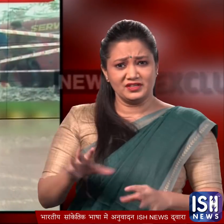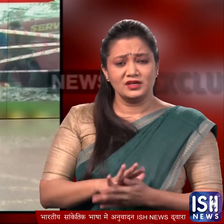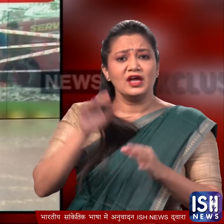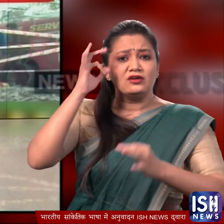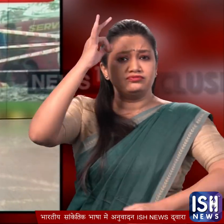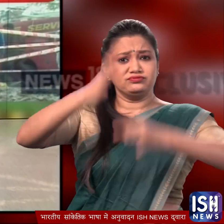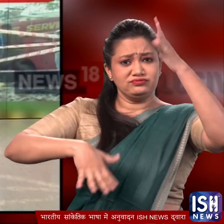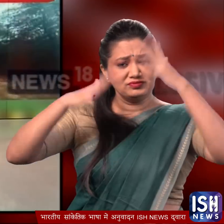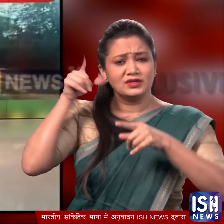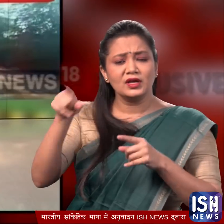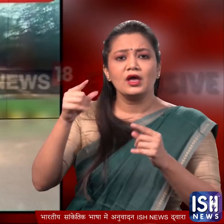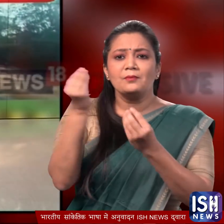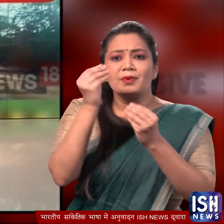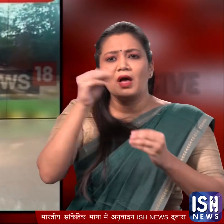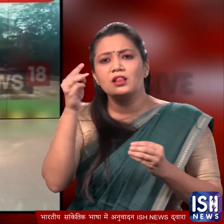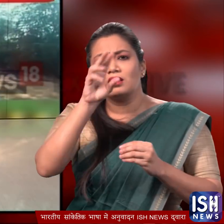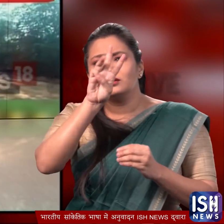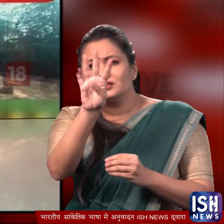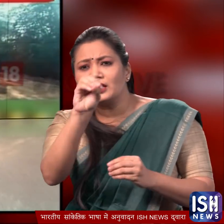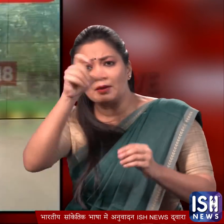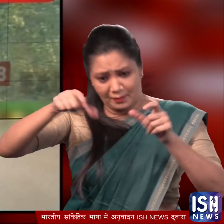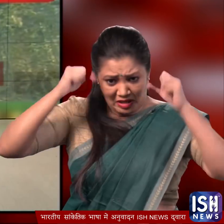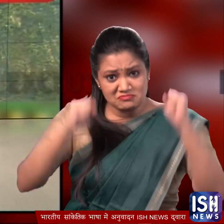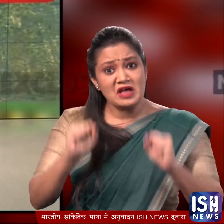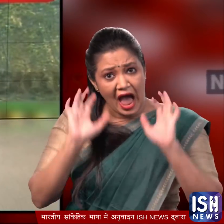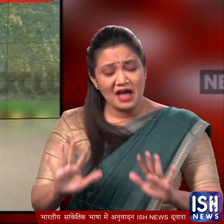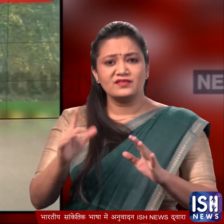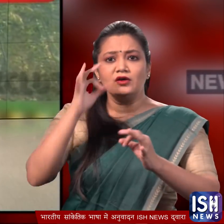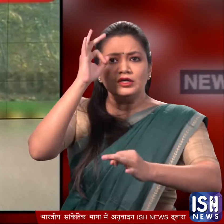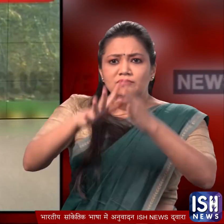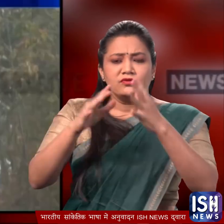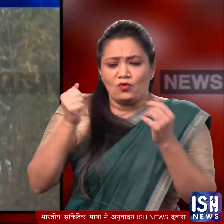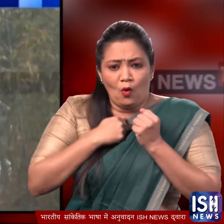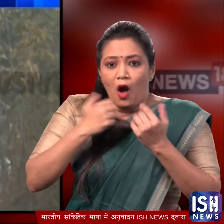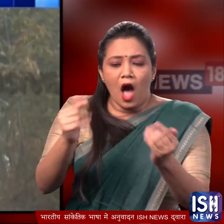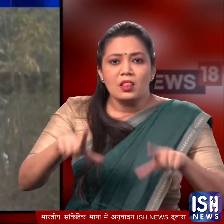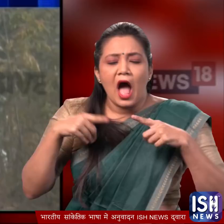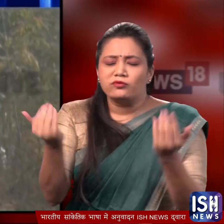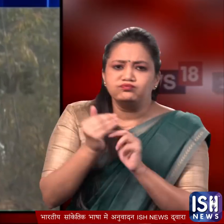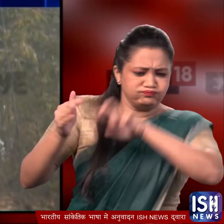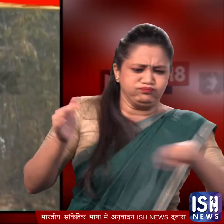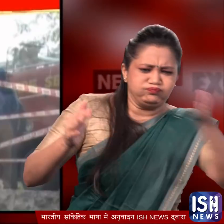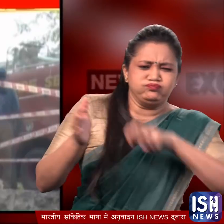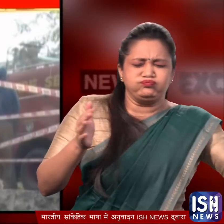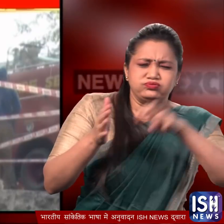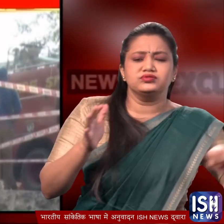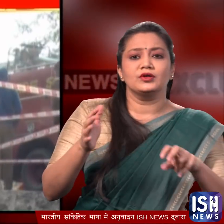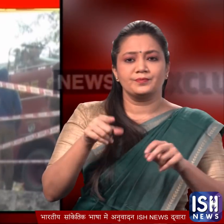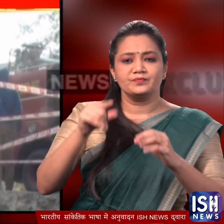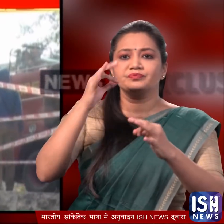वक्त बस में ये आग लगी उस समय उसमें करीब 30-40 सवार थे जो आग लगते ही अपनी जान बचाकर बस से बाहर निकल आए इन